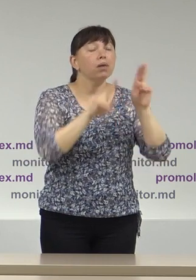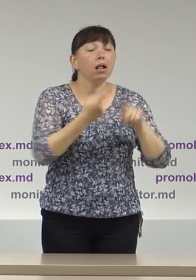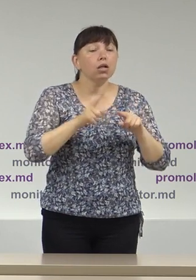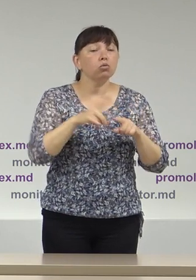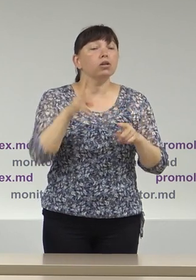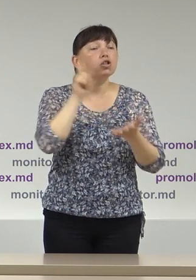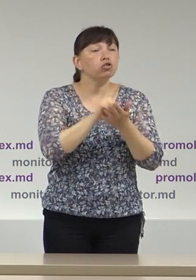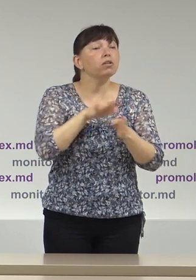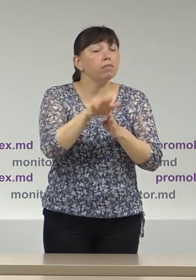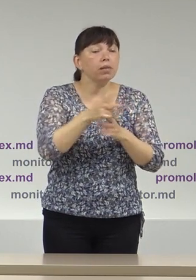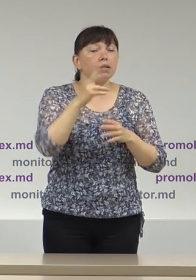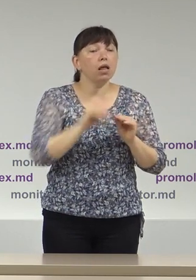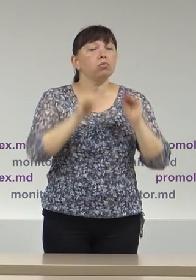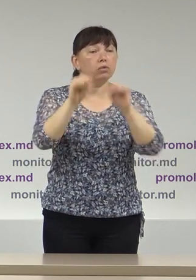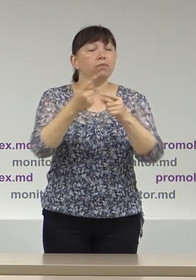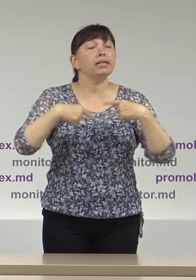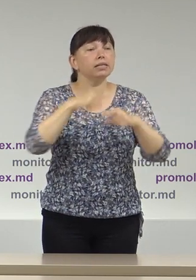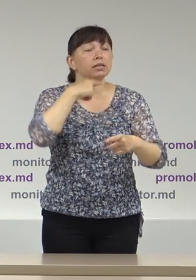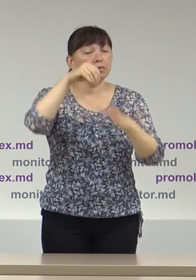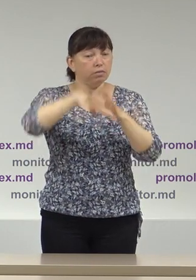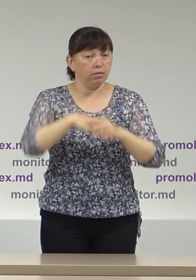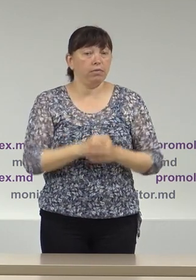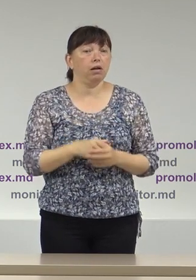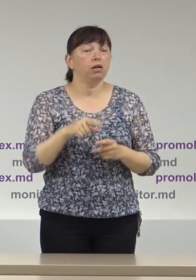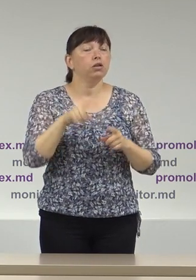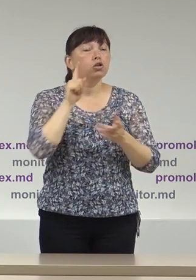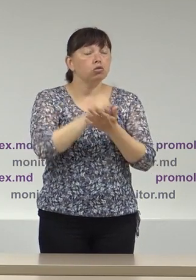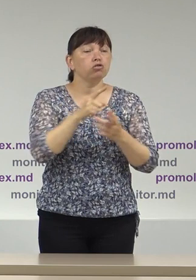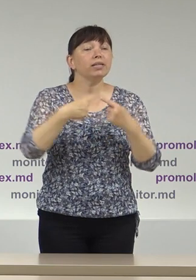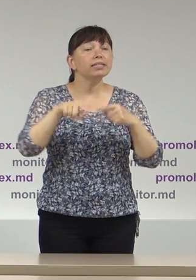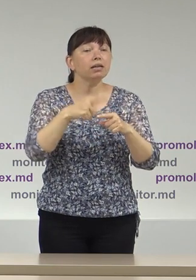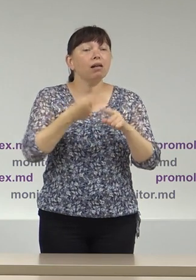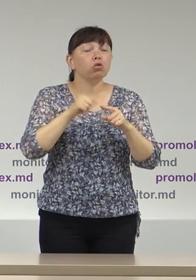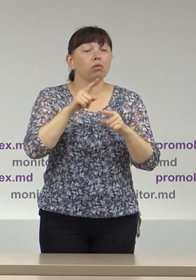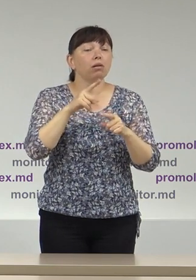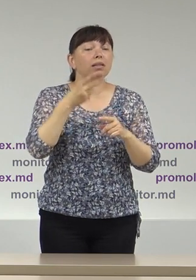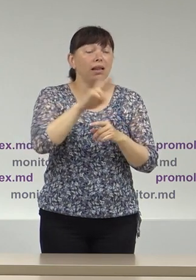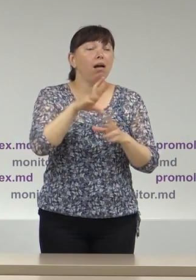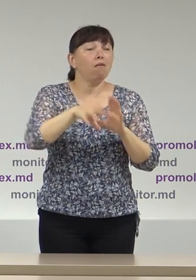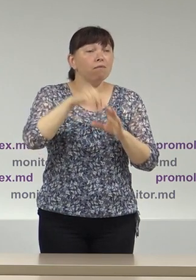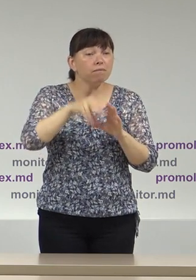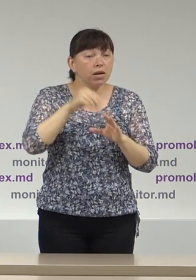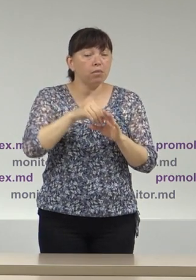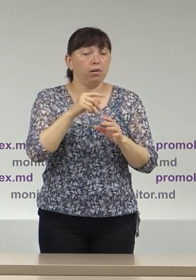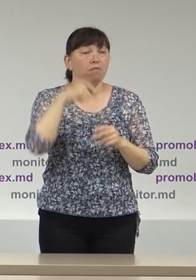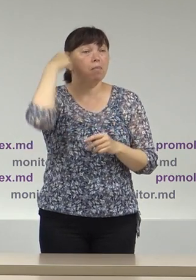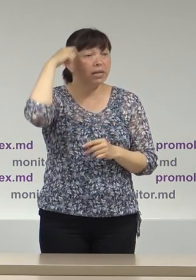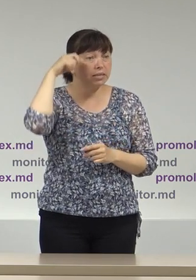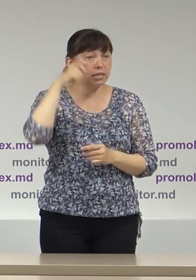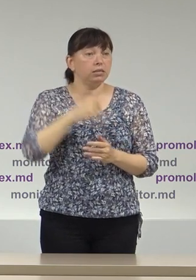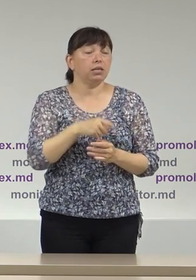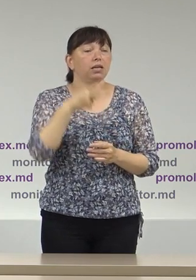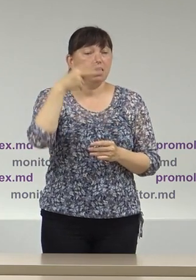cotare, conservarea numărului și locațiilor secților de votare organizate pentru legile prezidențiale